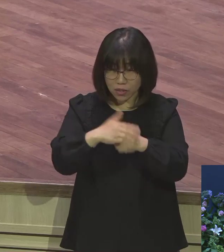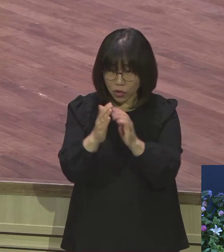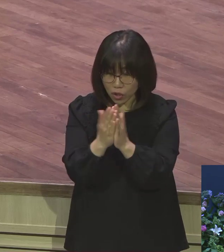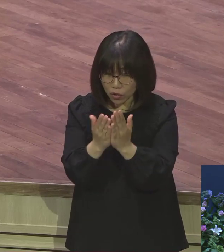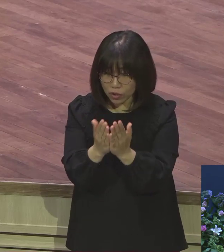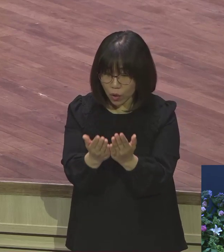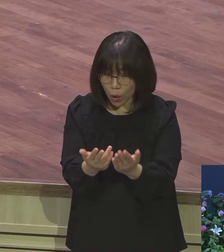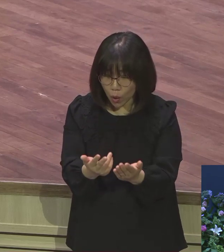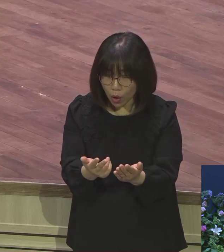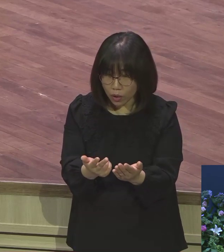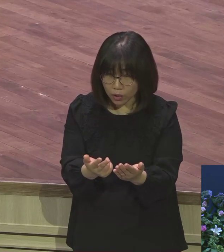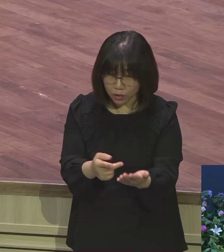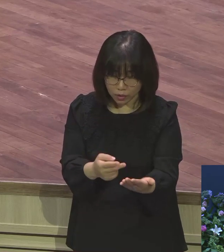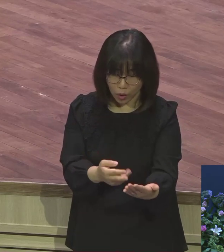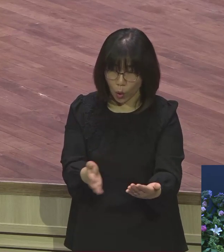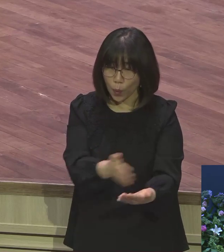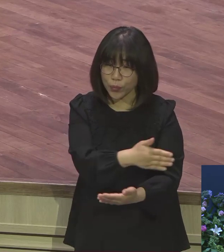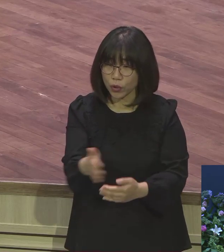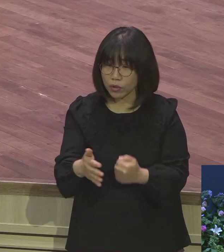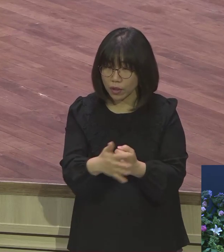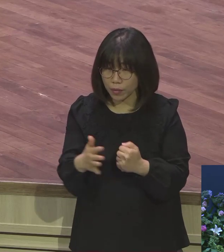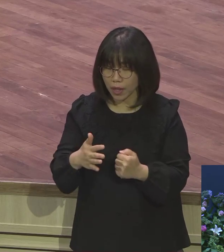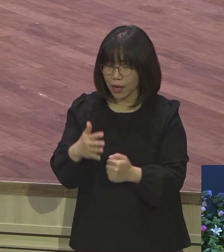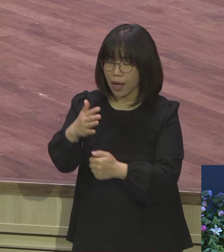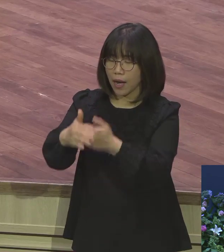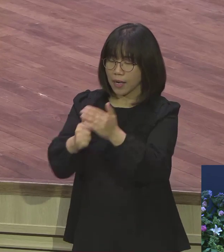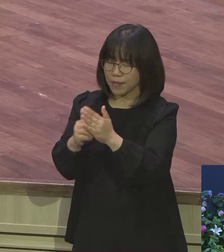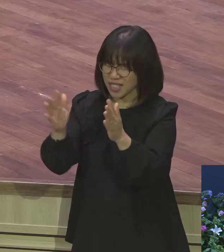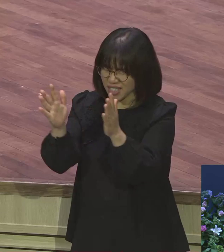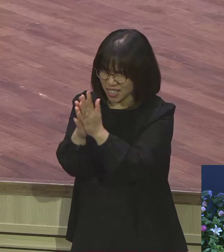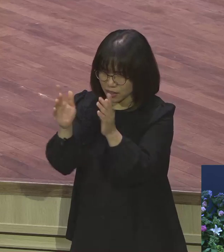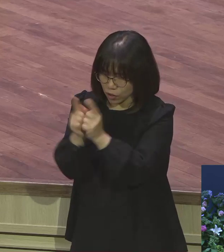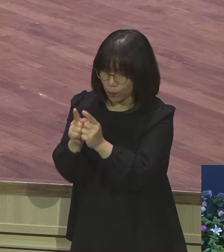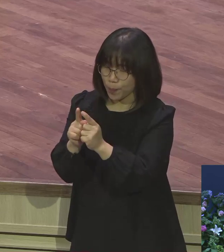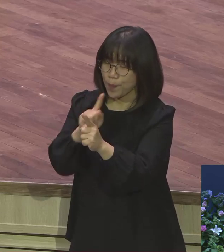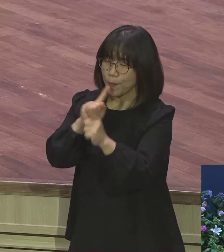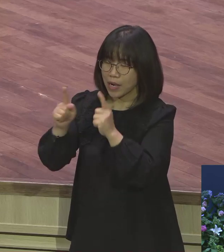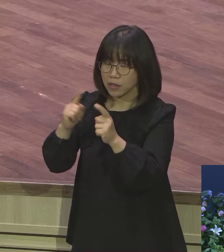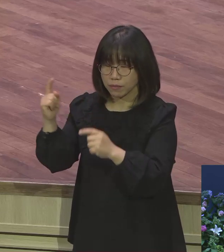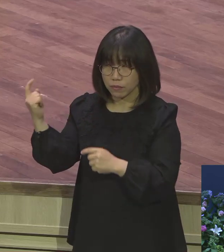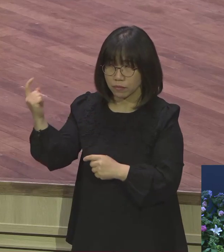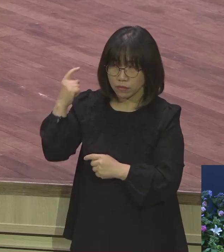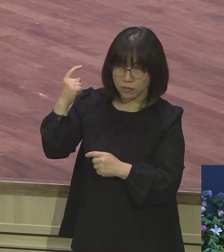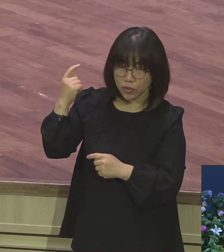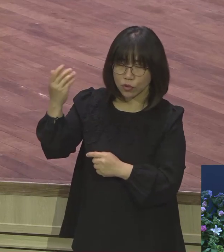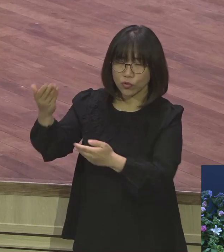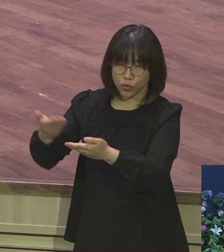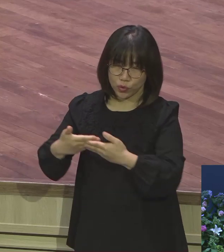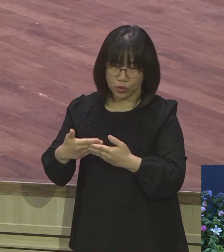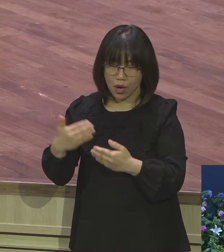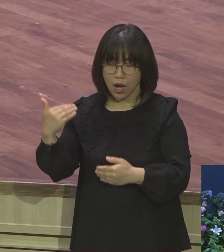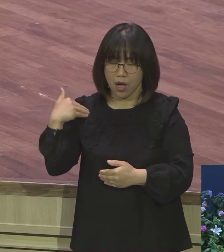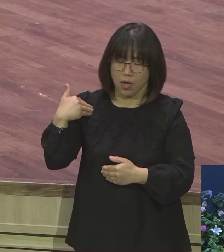환상을 통해서 음성을 통해 직접 하셨어요 아브라함아 모셔요 직접 직접